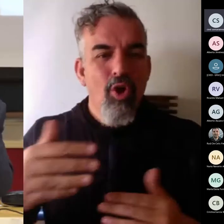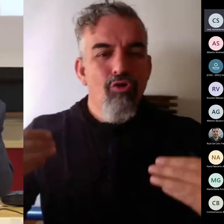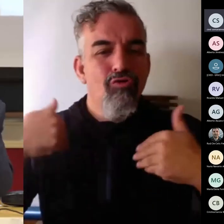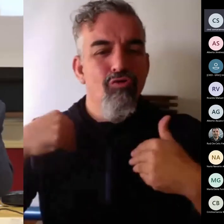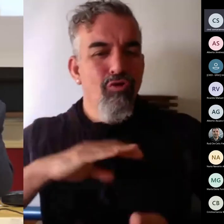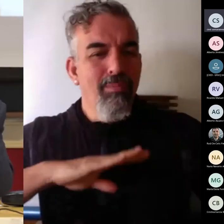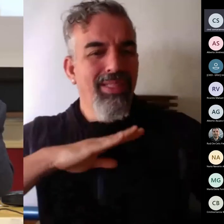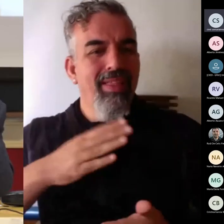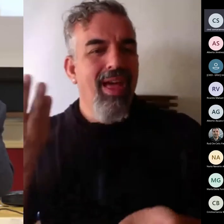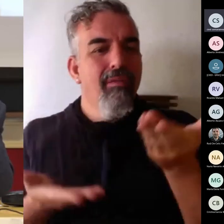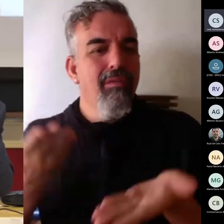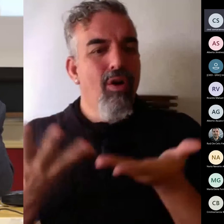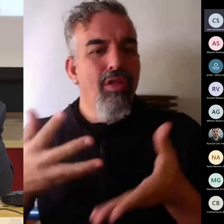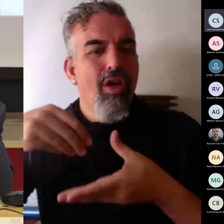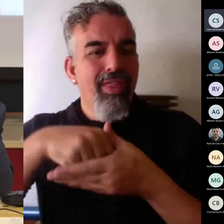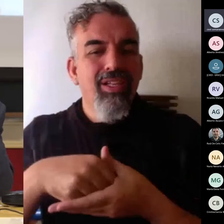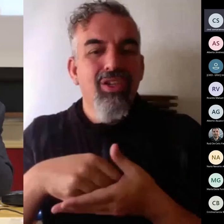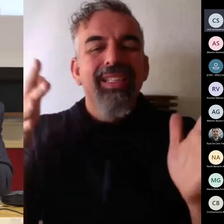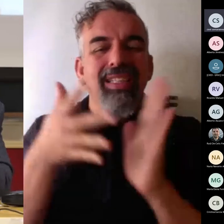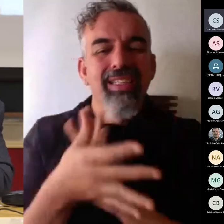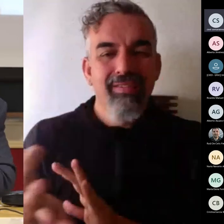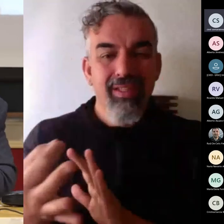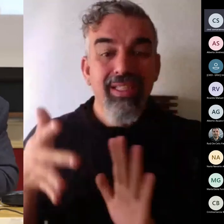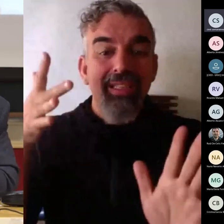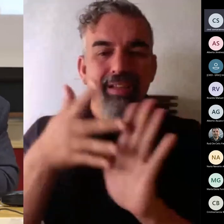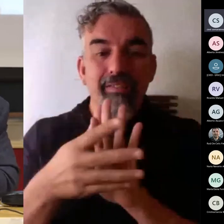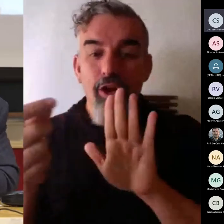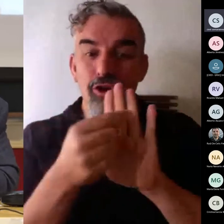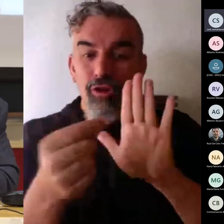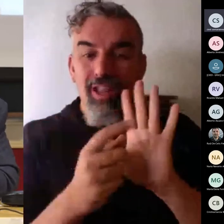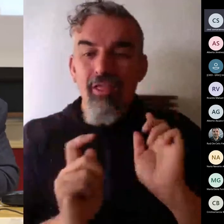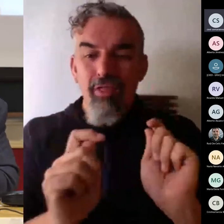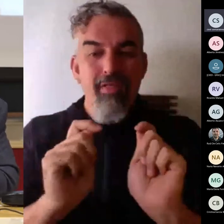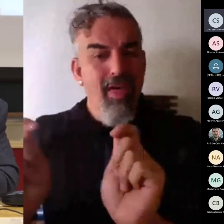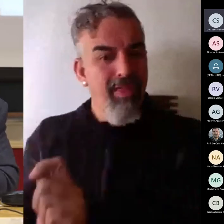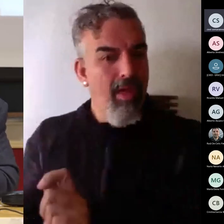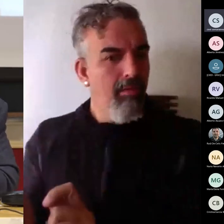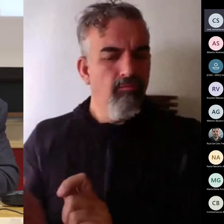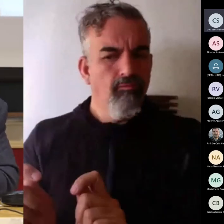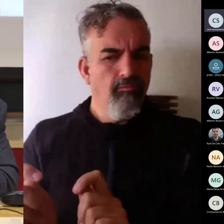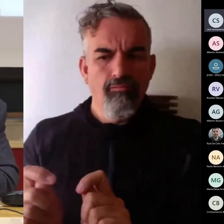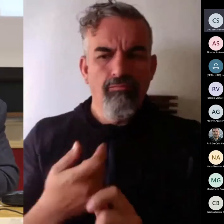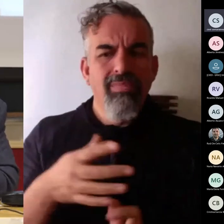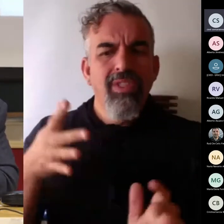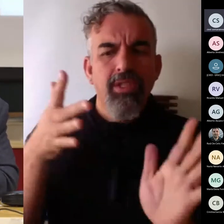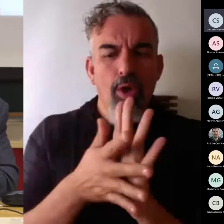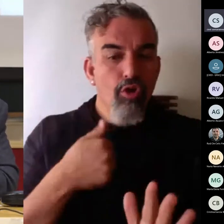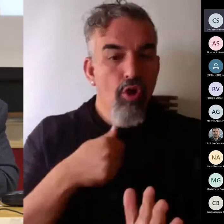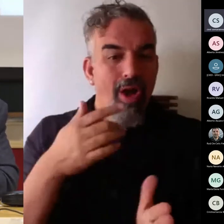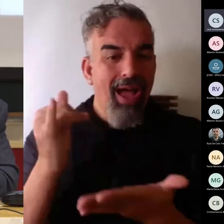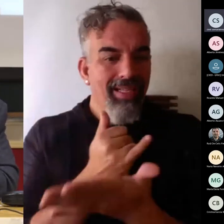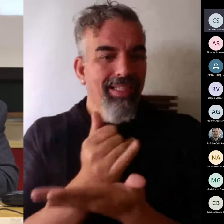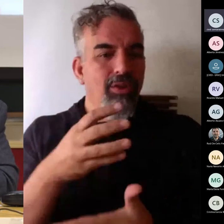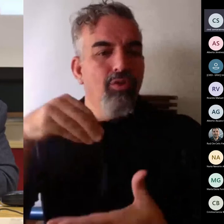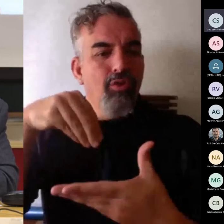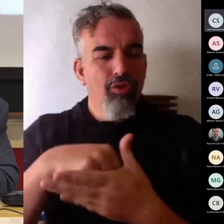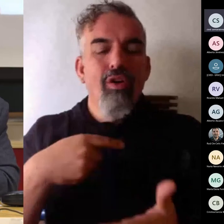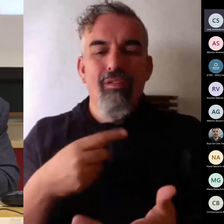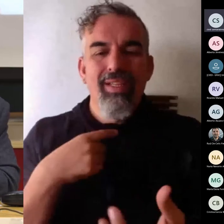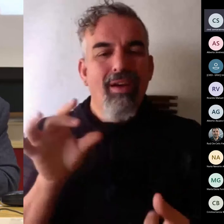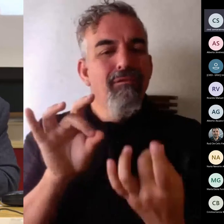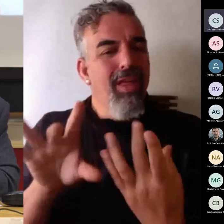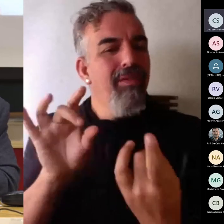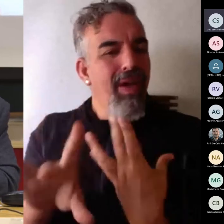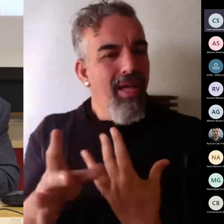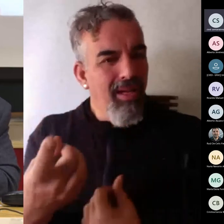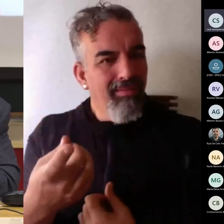necesariamente que sean calificables en mi asignatura sino de las que yo tengo que dar algún tipo de retroalimentación